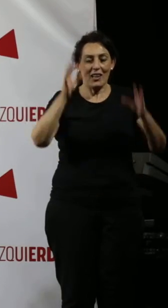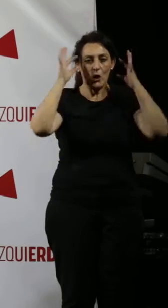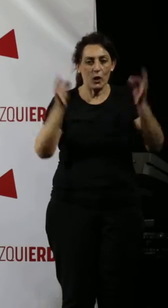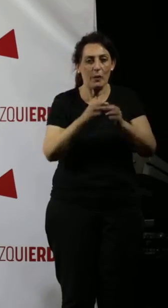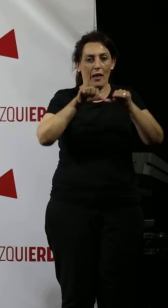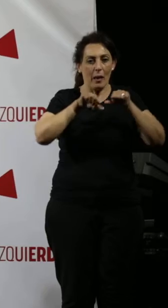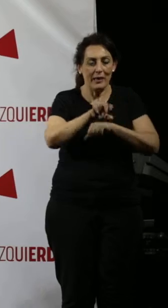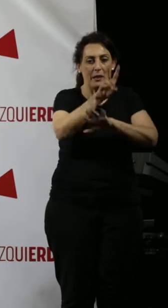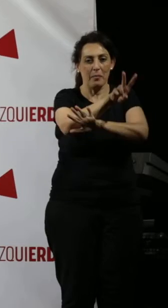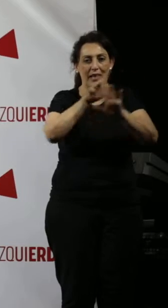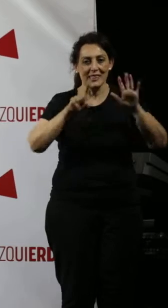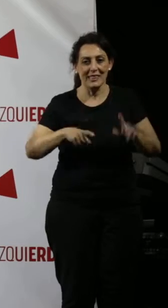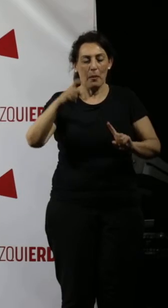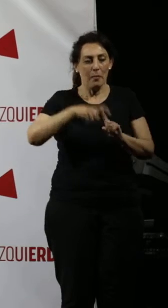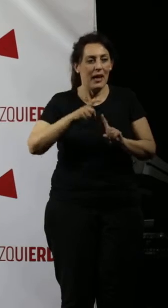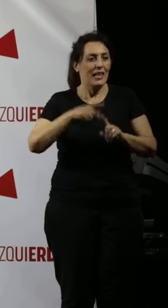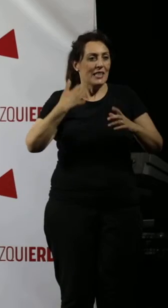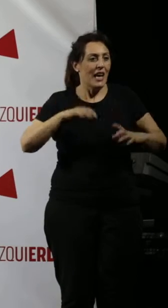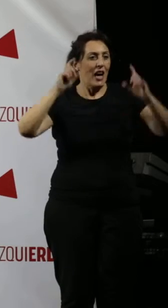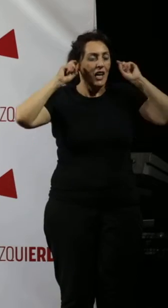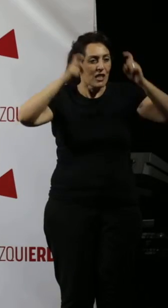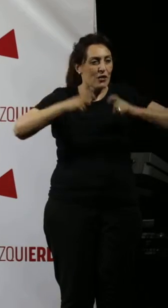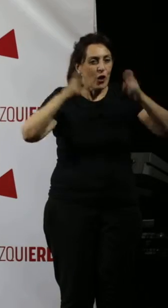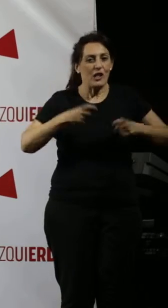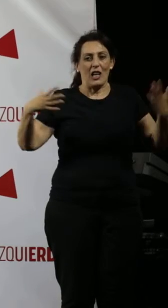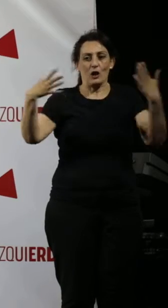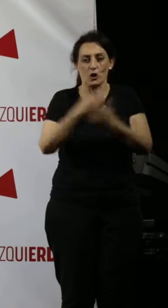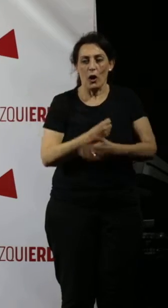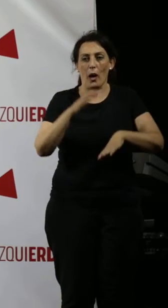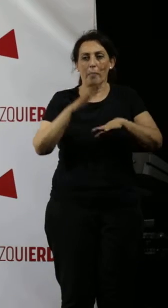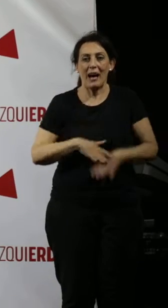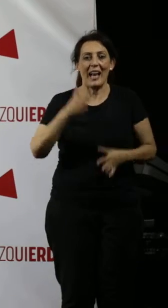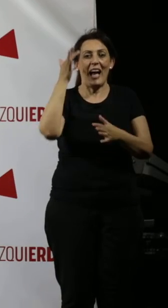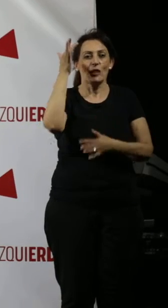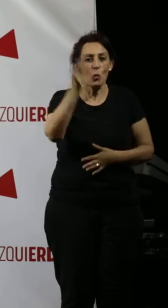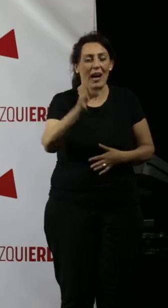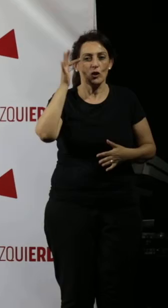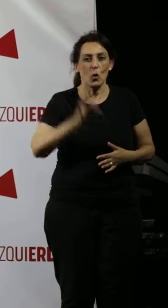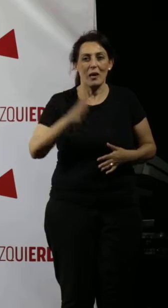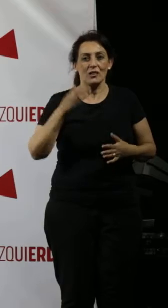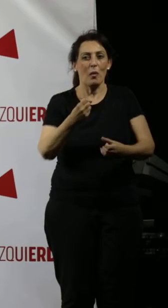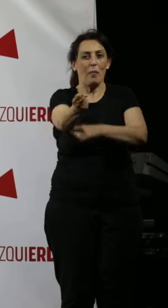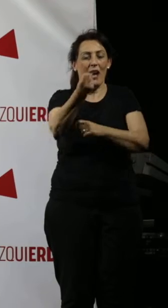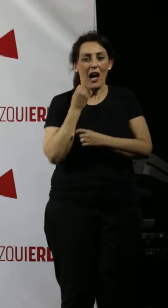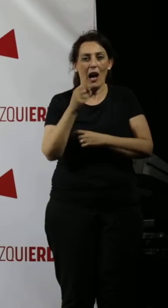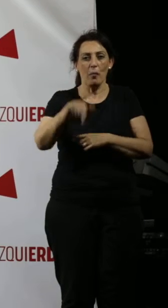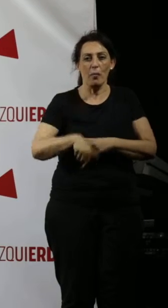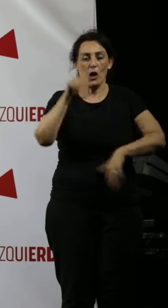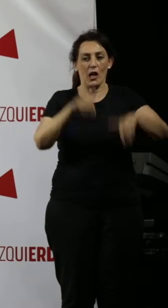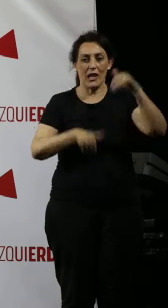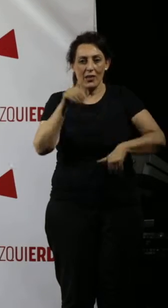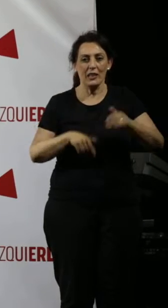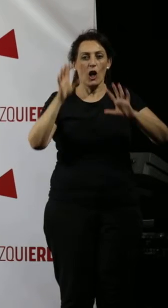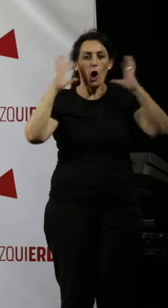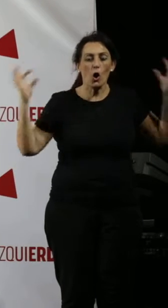partir del 26 de mayo. Y tenemos que esforzarnos todos y todas para sumar apoyos electorales a esta candidatura.